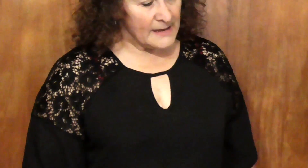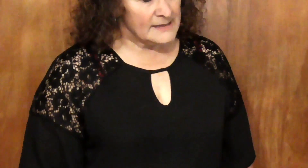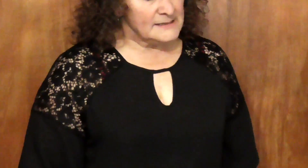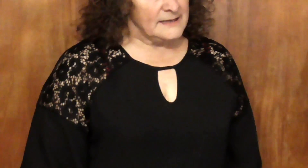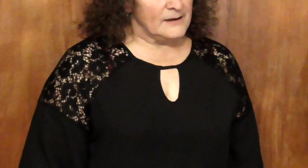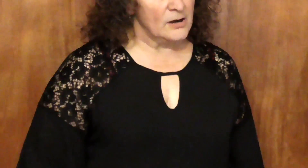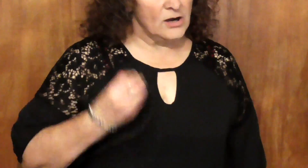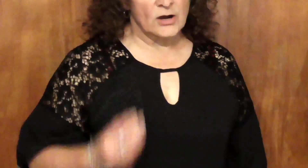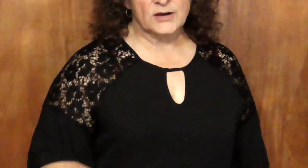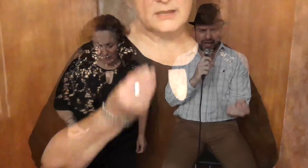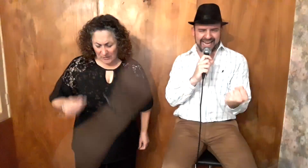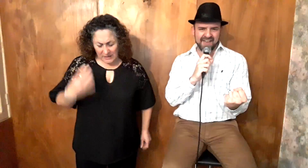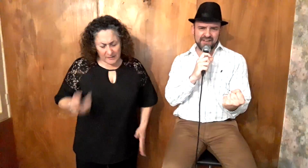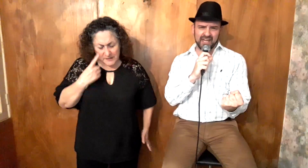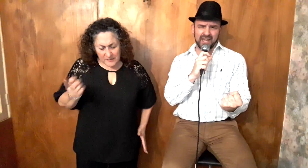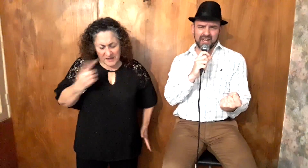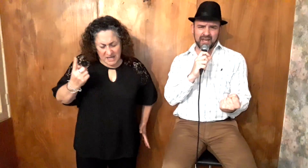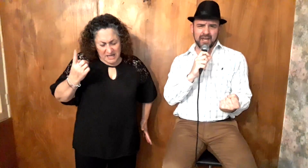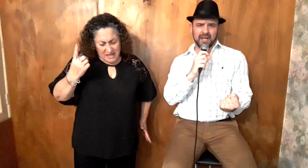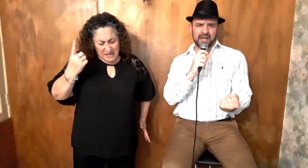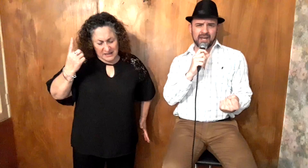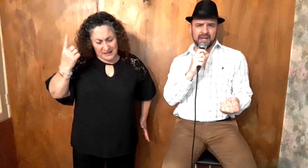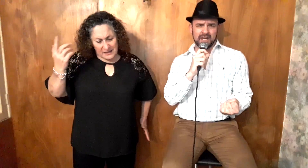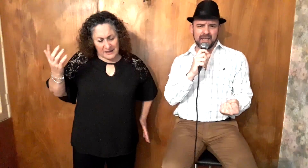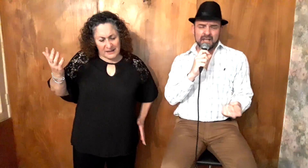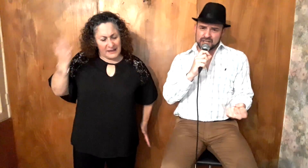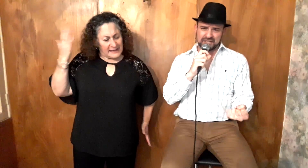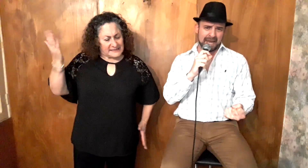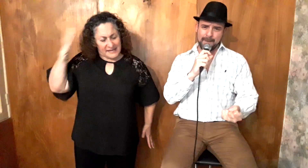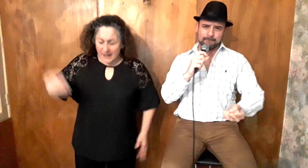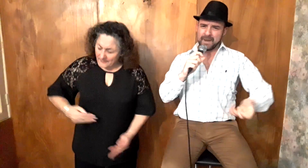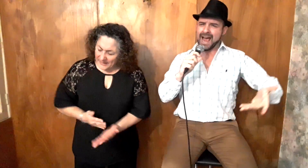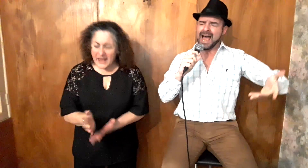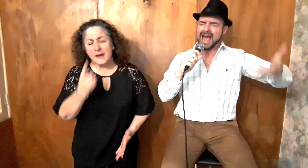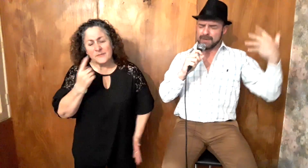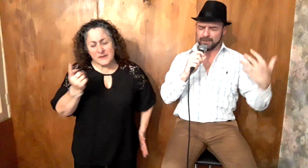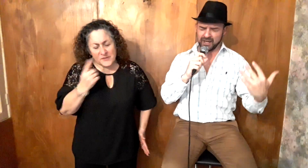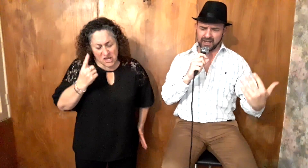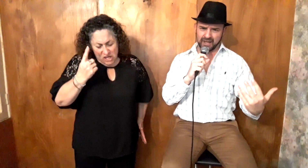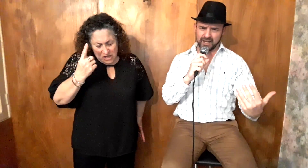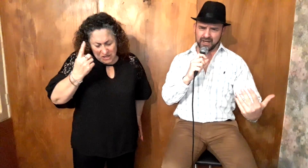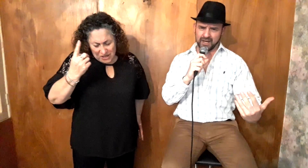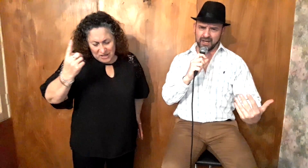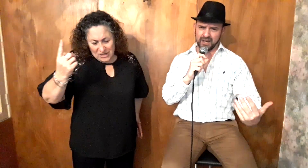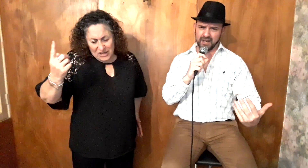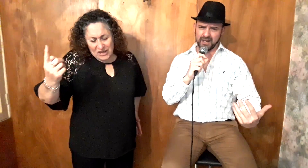Porque viví, siempre viví Si,